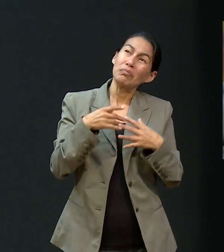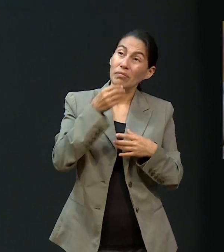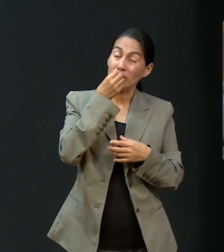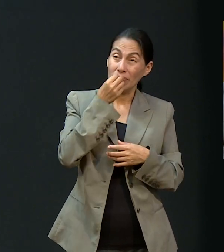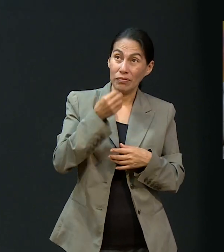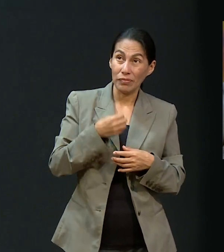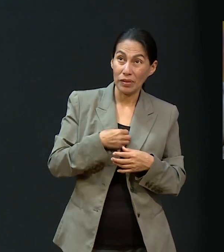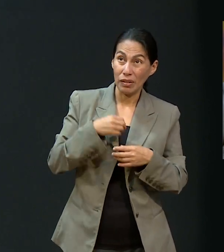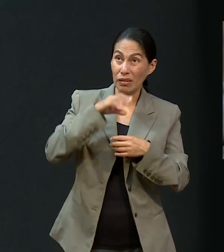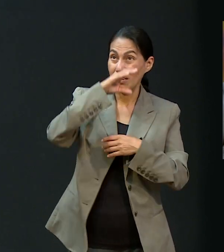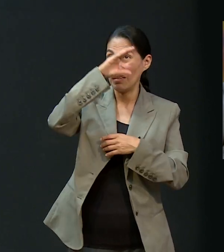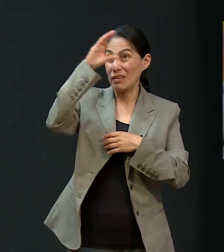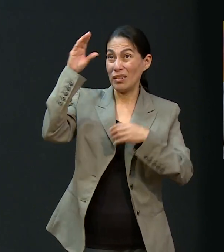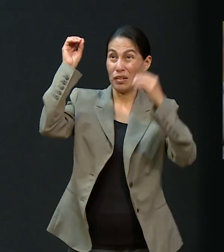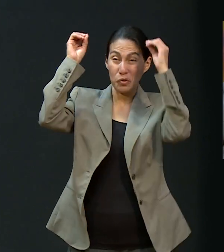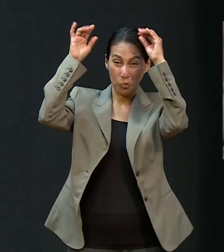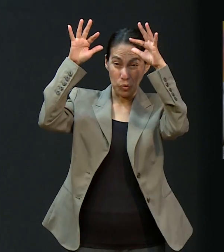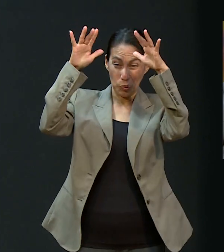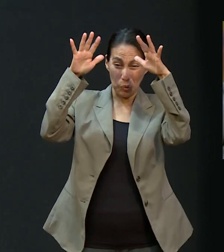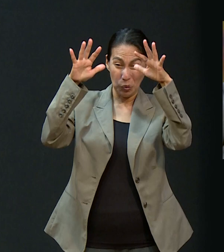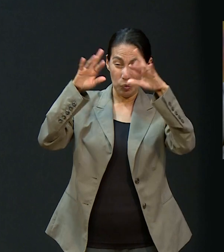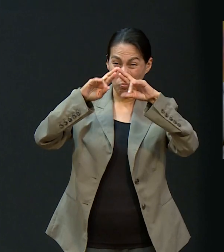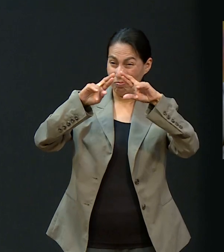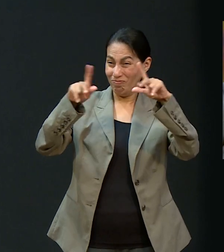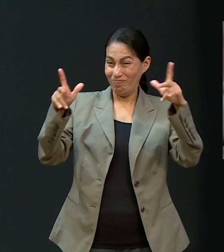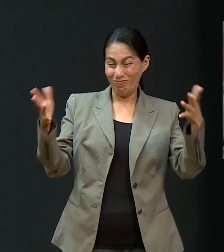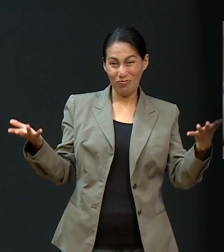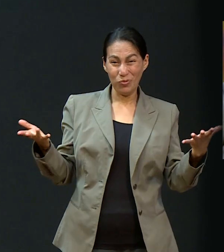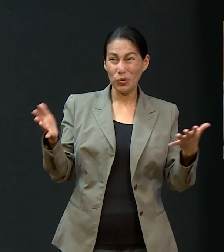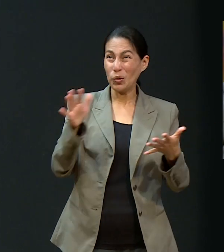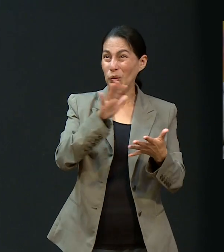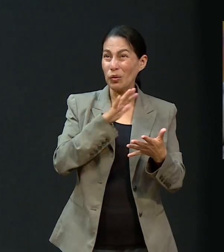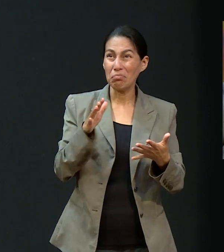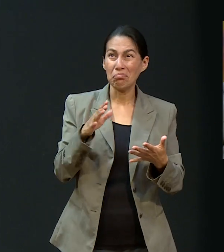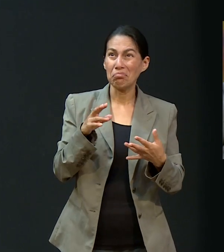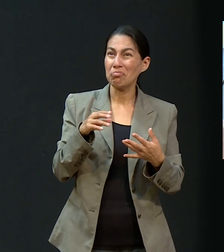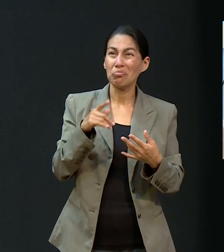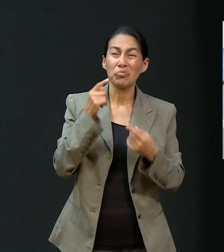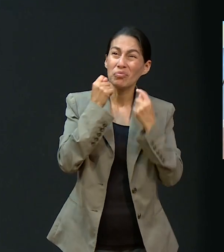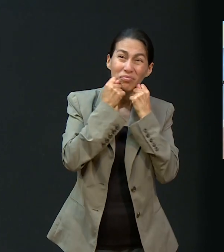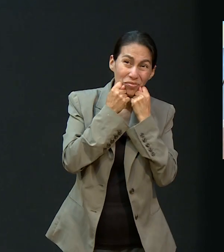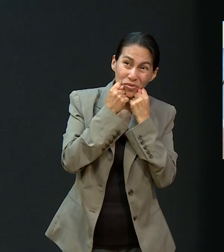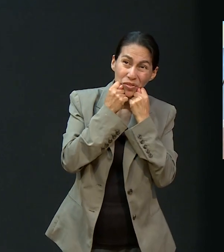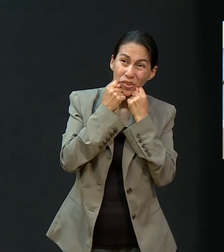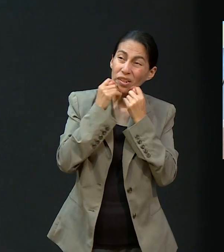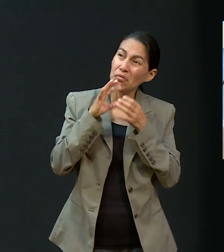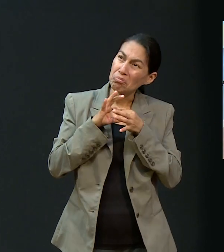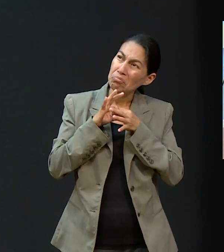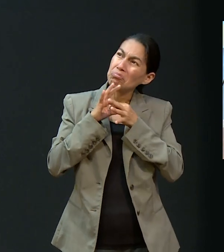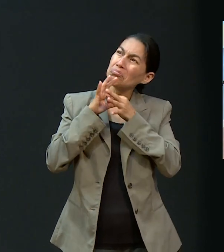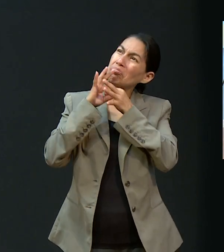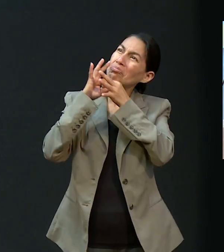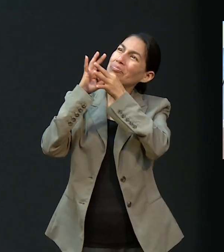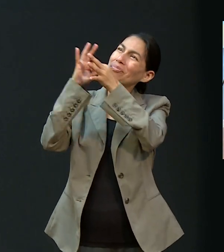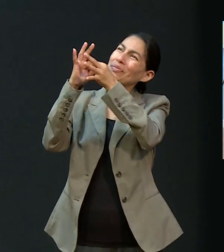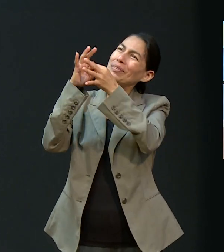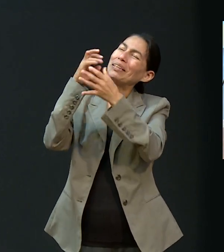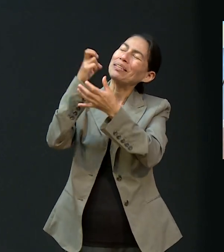los cielos se desplomen, que pasen muchas cosas, pero si Él está con nosotros y nosotros con Él, no